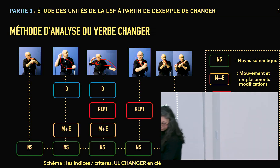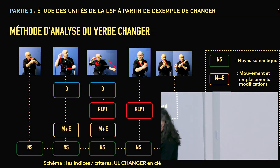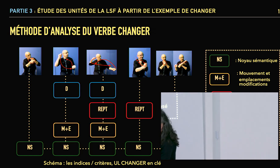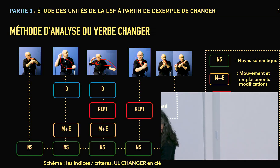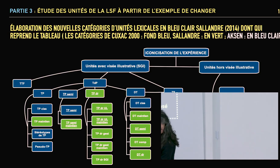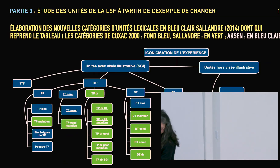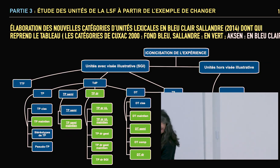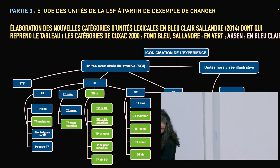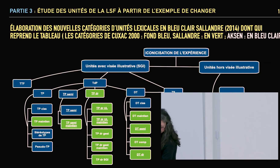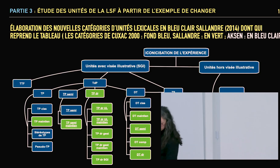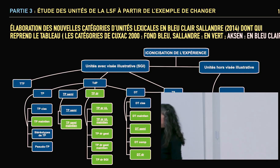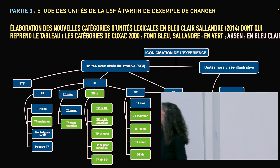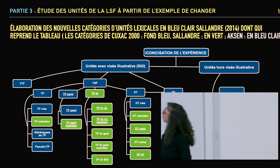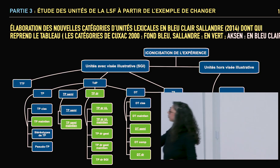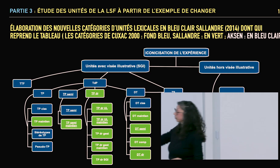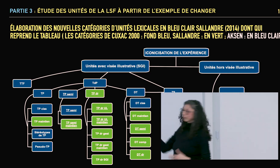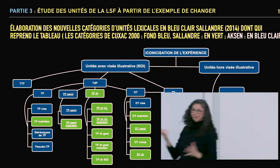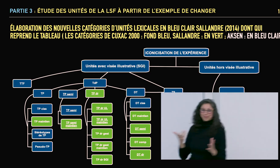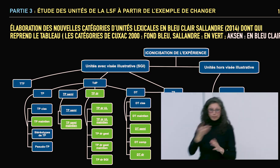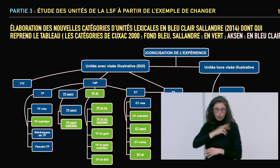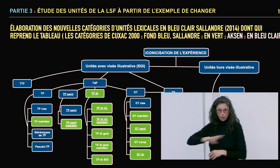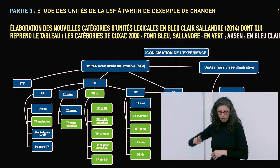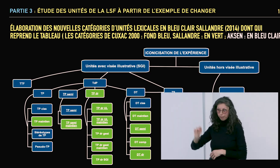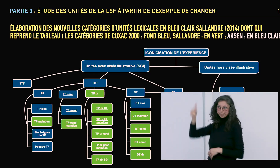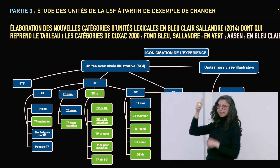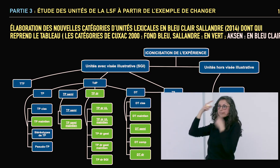pourtant, cela ne me suffisait pas. J'ai donc continué ma réflexion